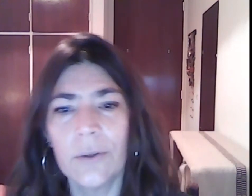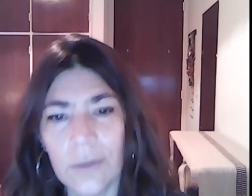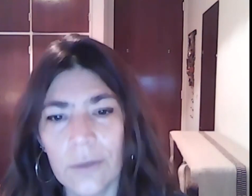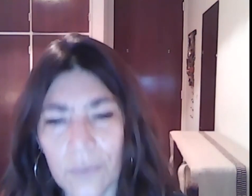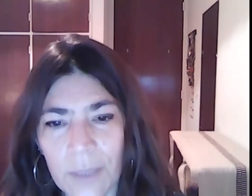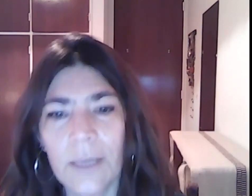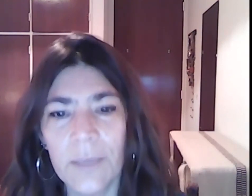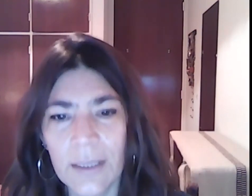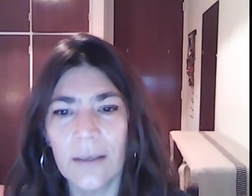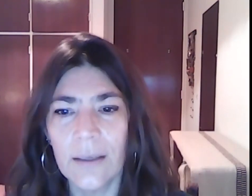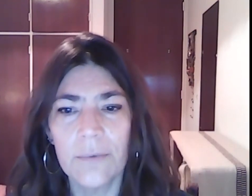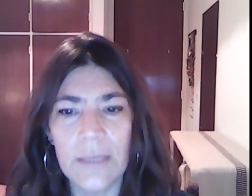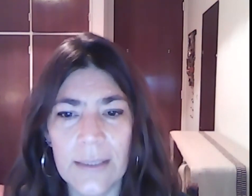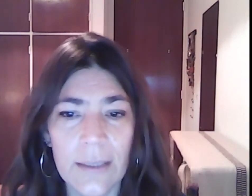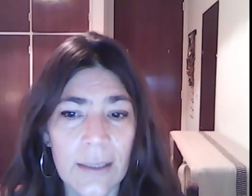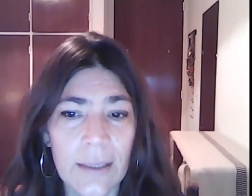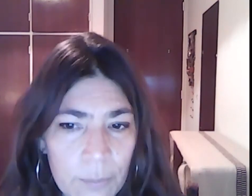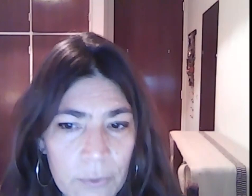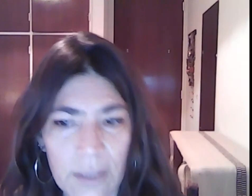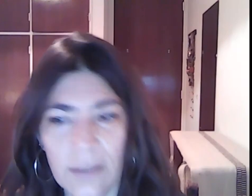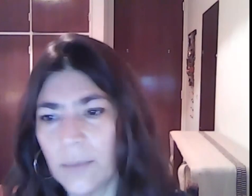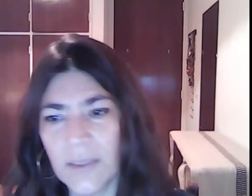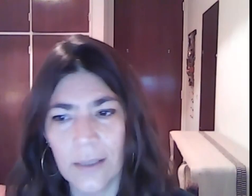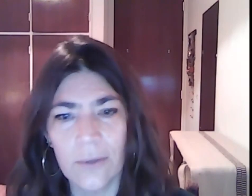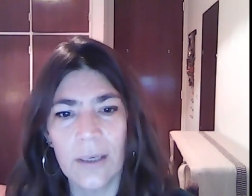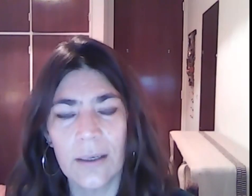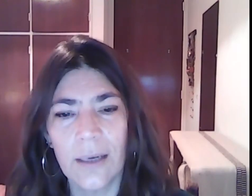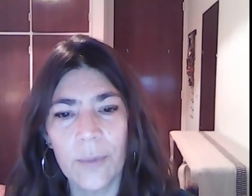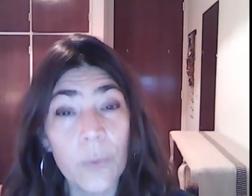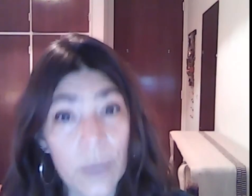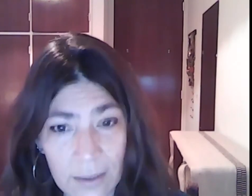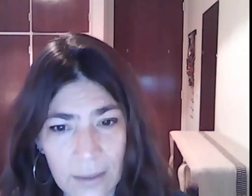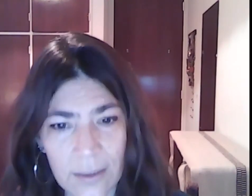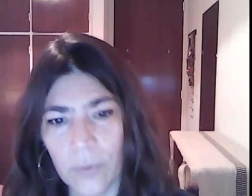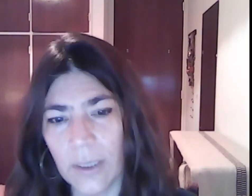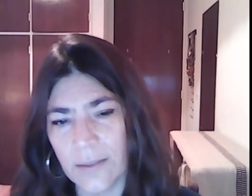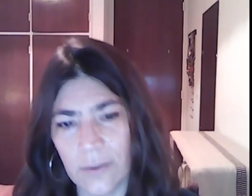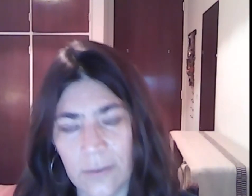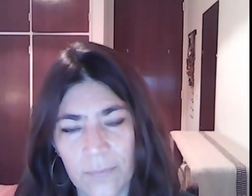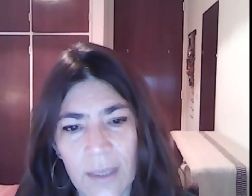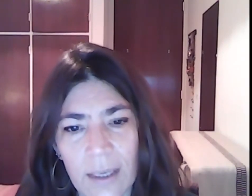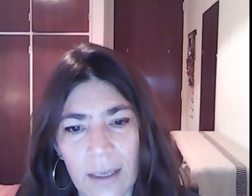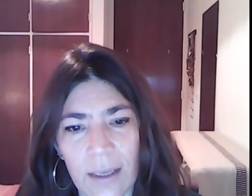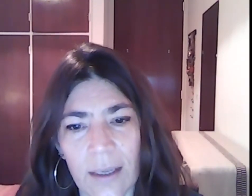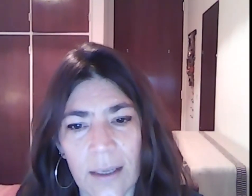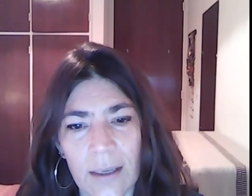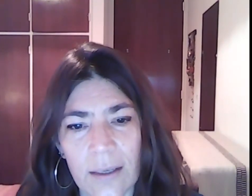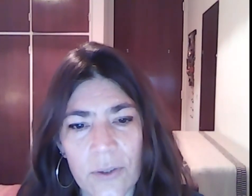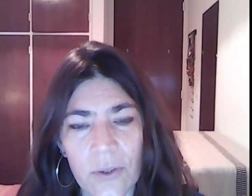digo, fundamentalmente quería felicitar al equipo que ha dinamizado la propuesta de esta publicación. Yo creo que esta